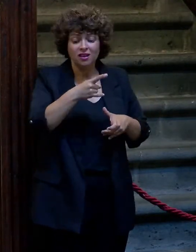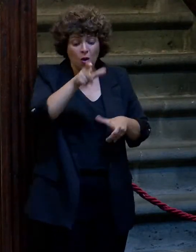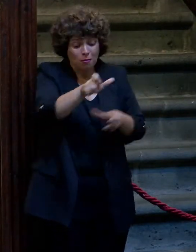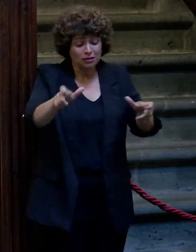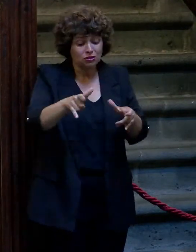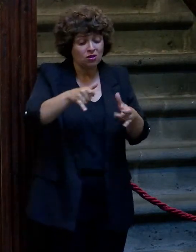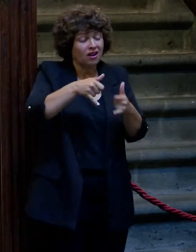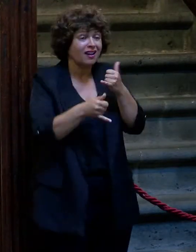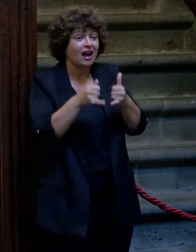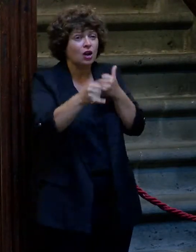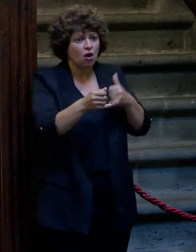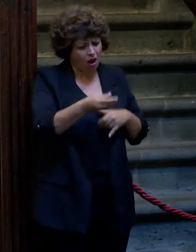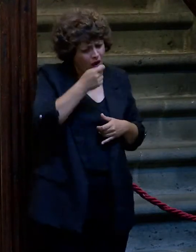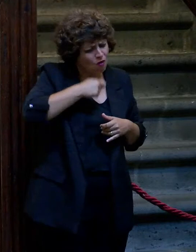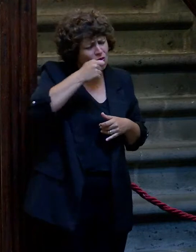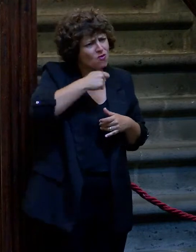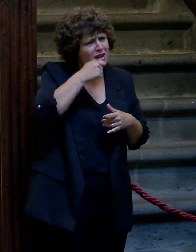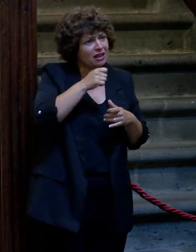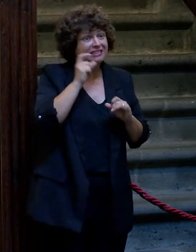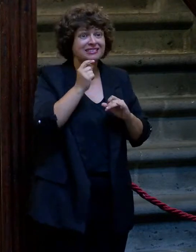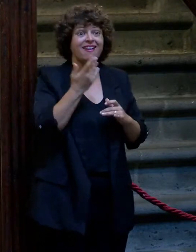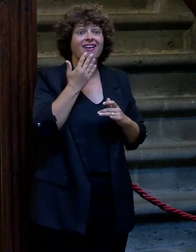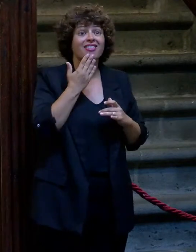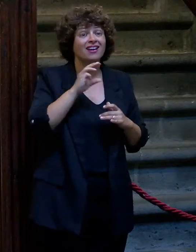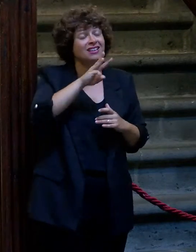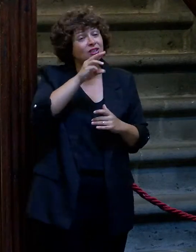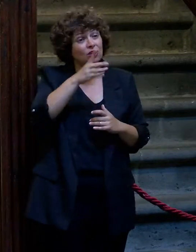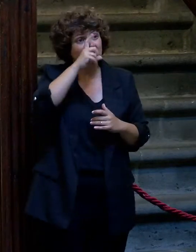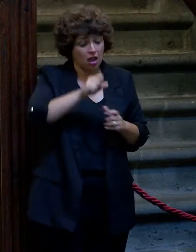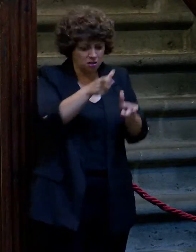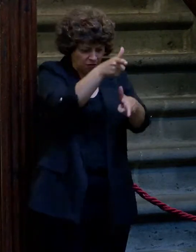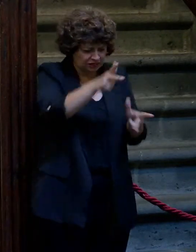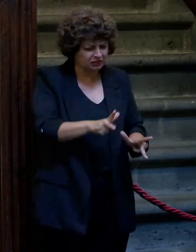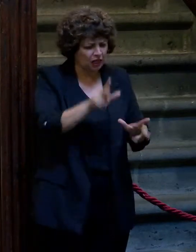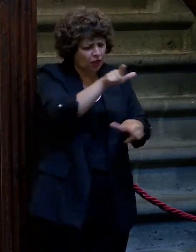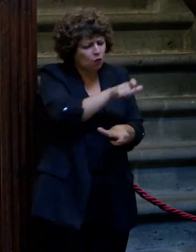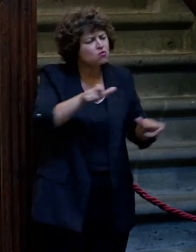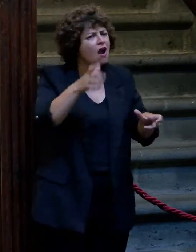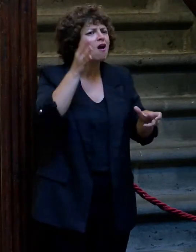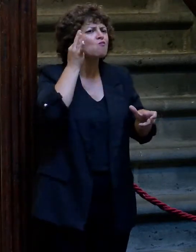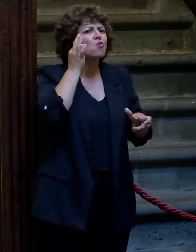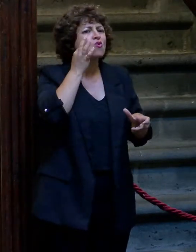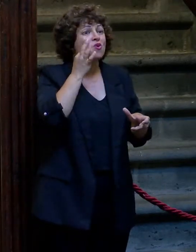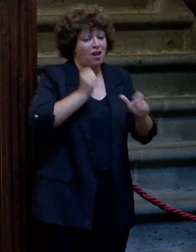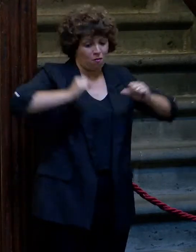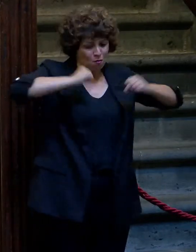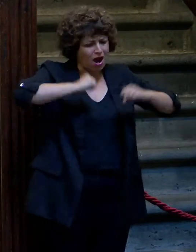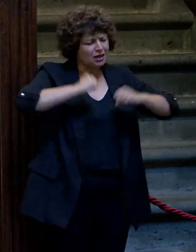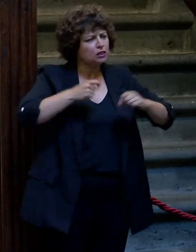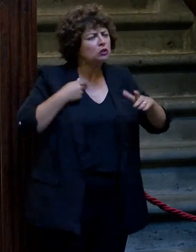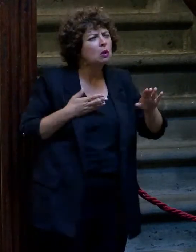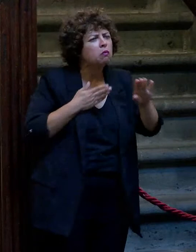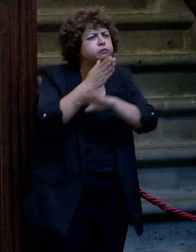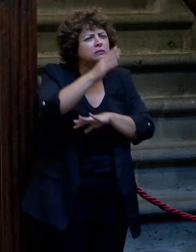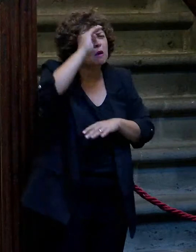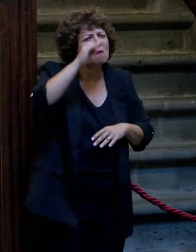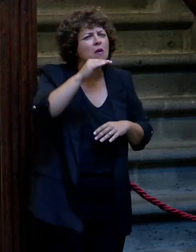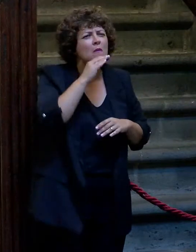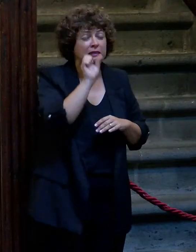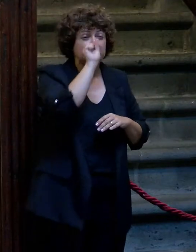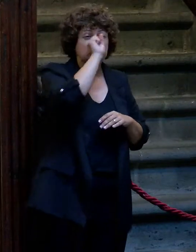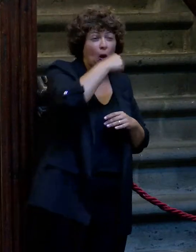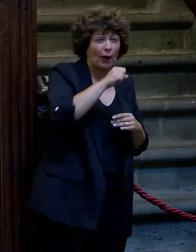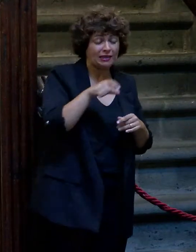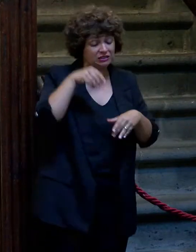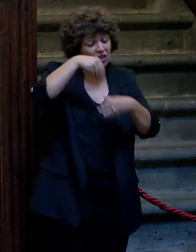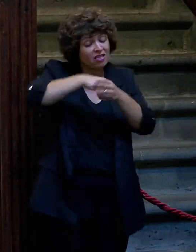una tarta de moca. Entonces, si con 14 años me sentaba con una señora mayor que me contaba unas aventuras que no te quiero ni contar, iba a recoger a mi padre que estaba borracho en